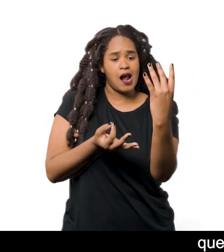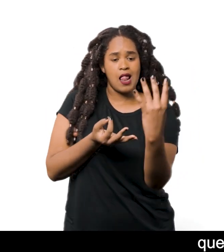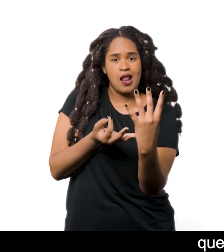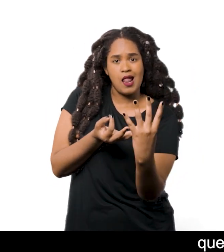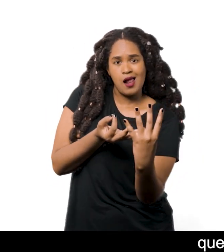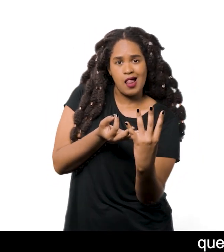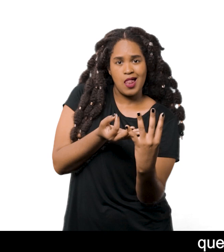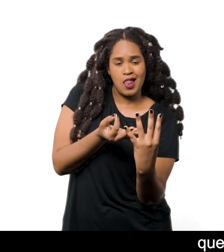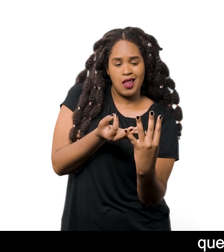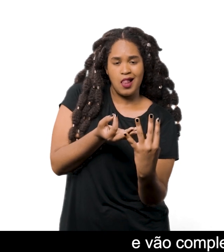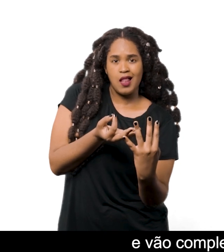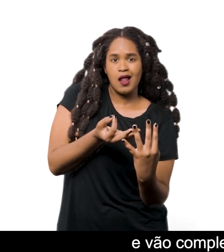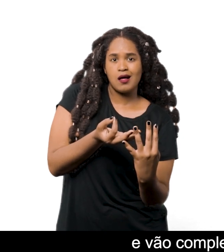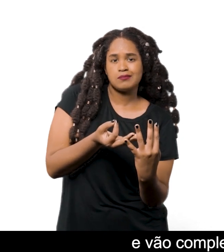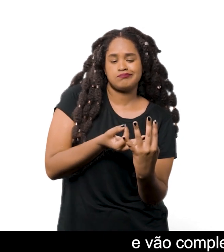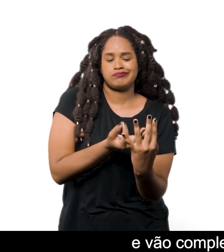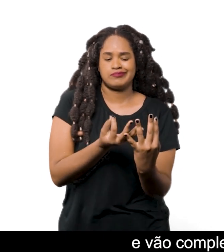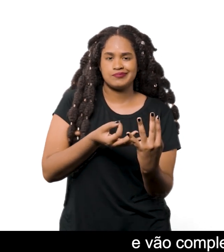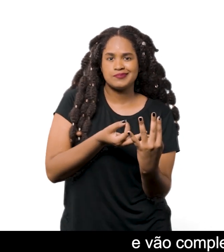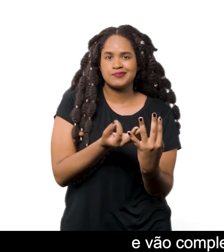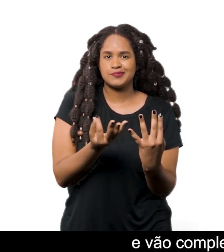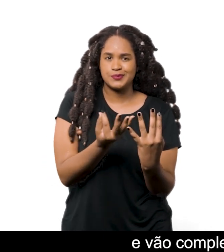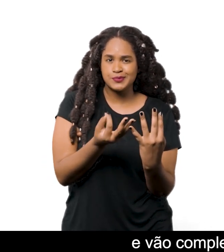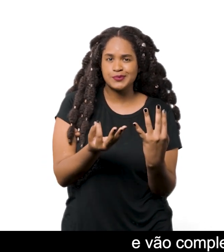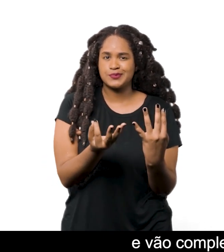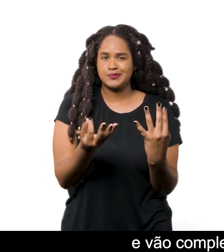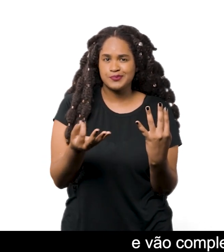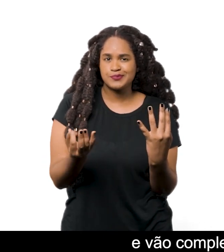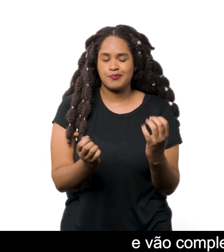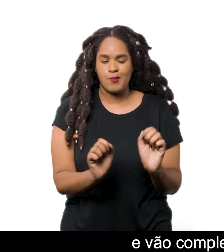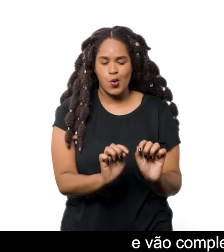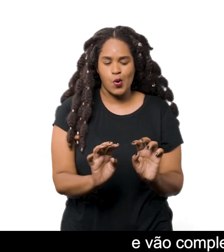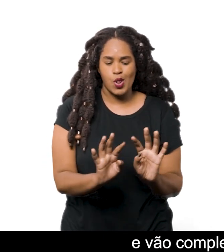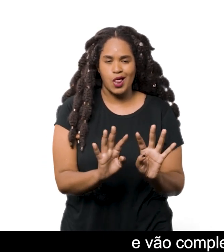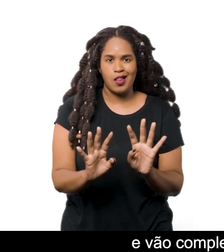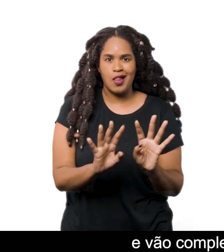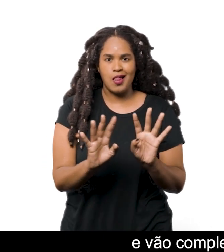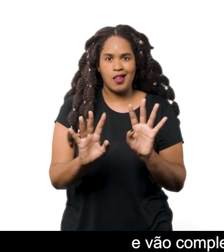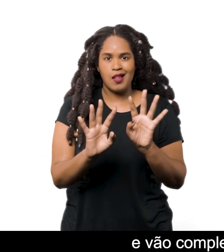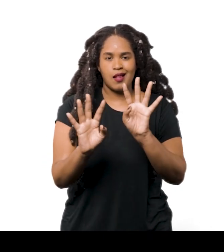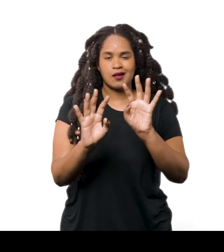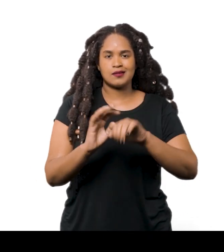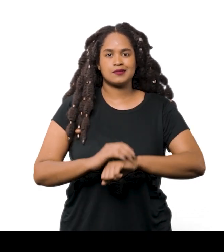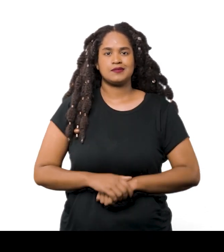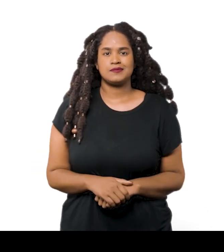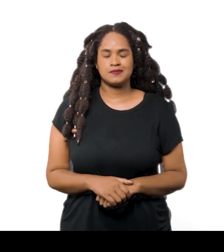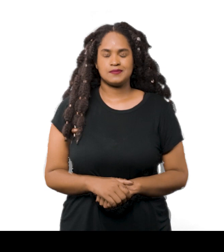entre as linhas finas do tear E vão complementando a tapeçaria que surge de baixo para cima